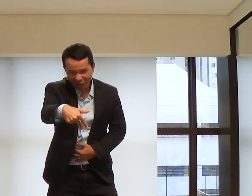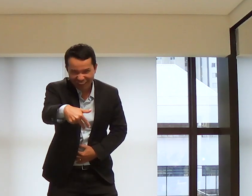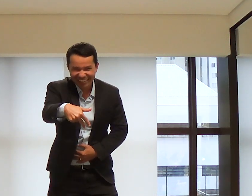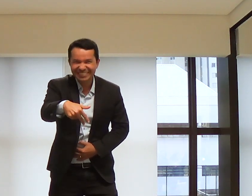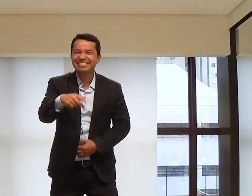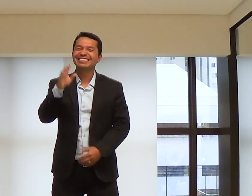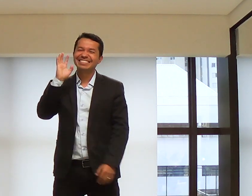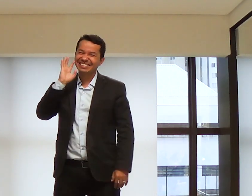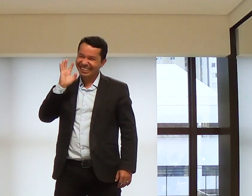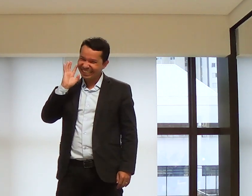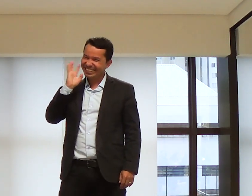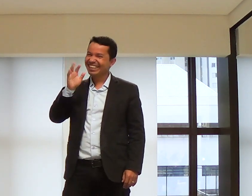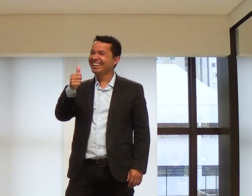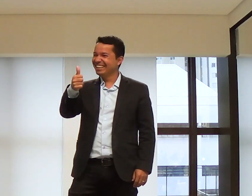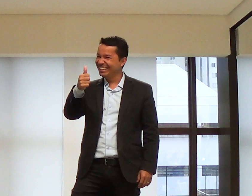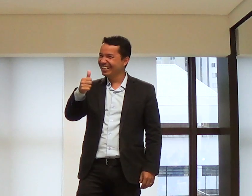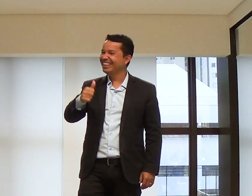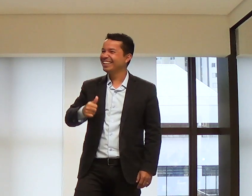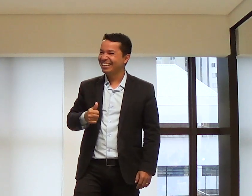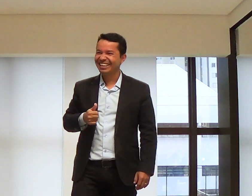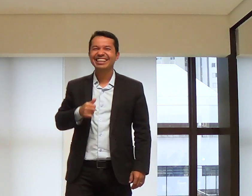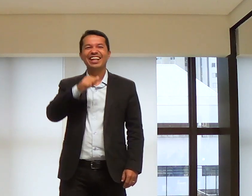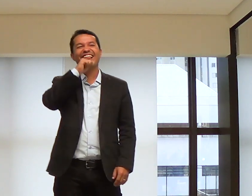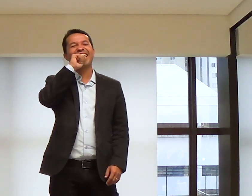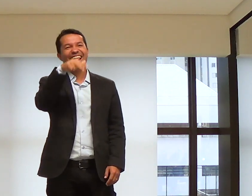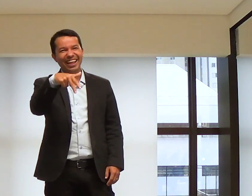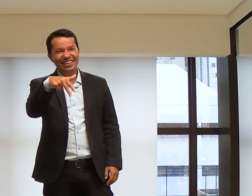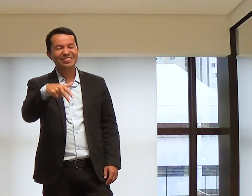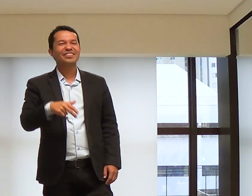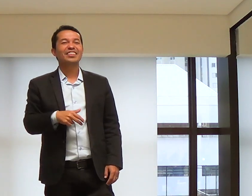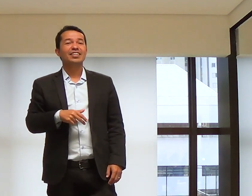ele. Depois pôs ele fora. Então, esse sinal também ficaria bom.